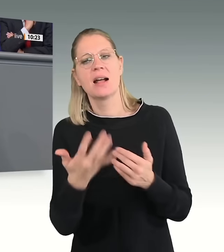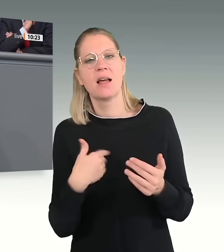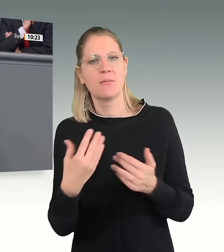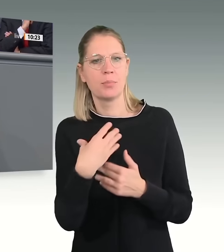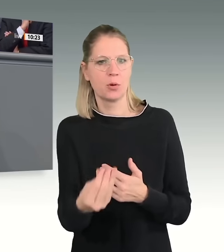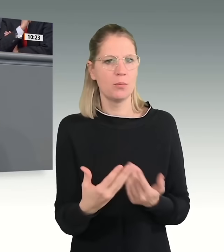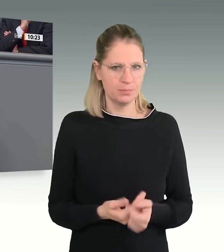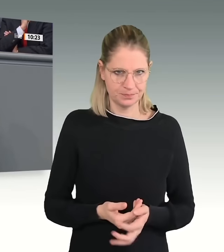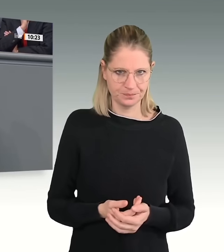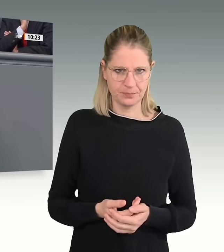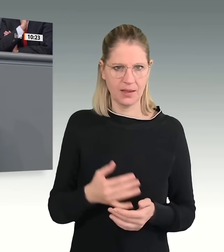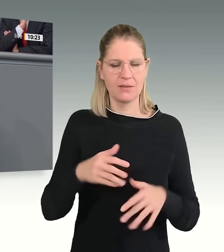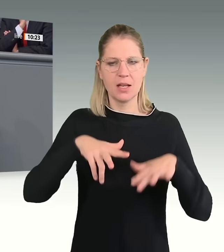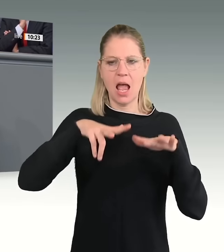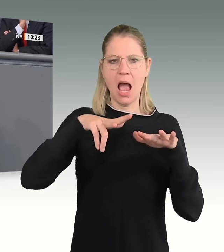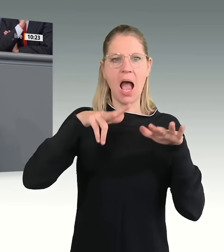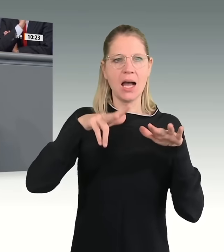erleichtern. Jetzt endlich!